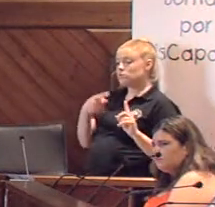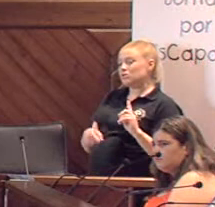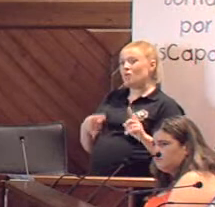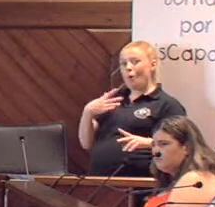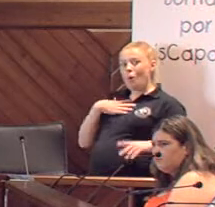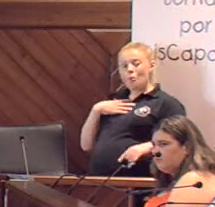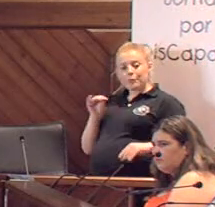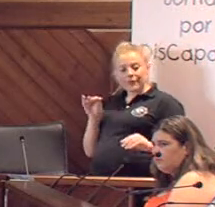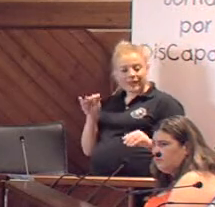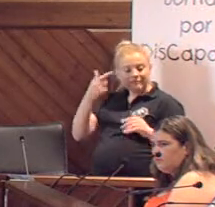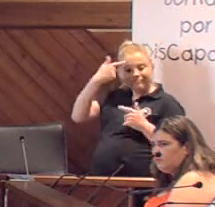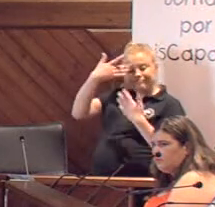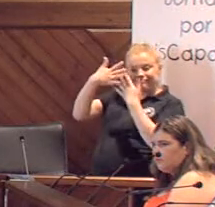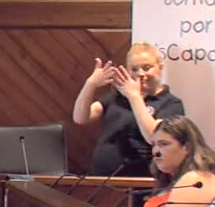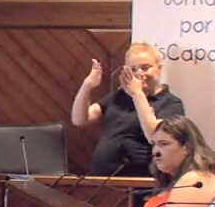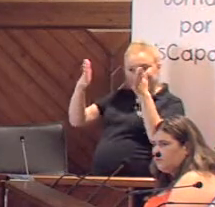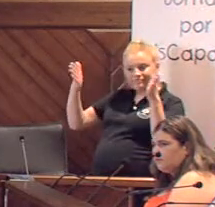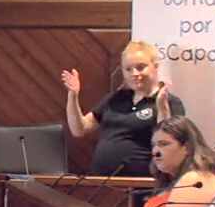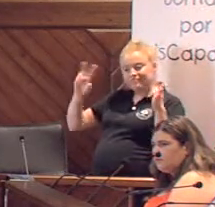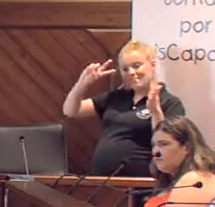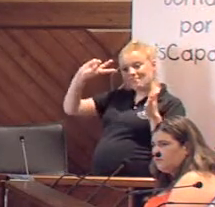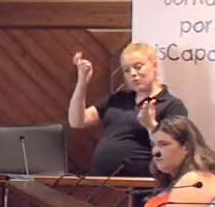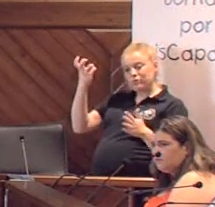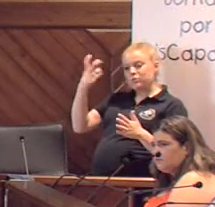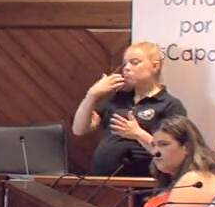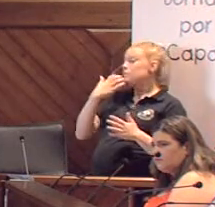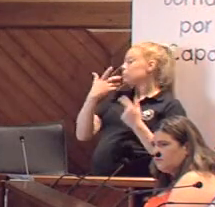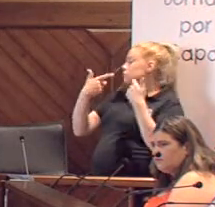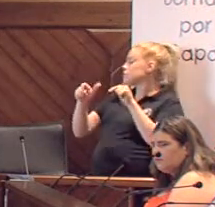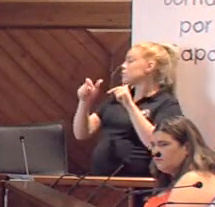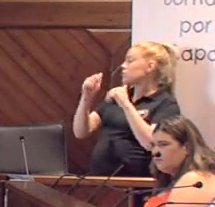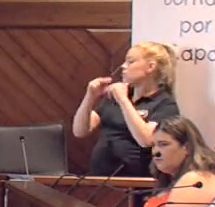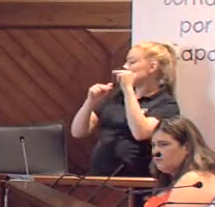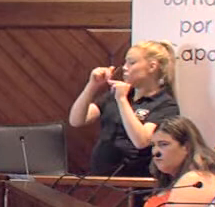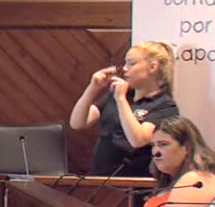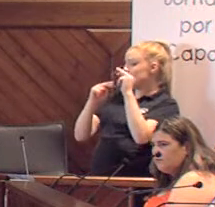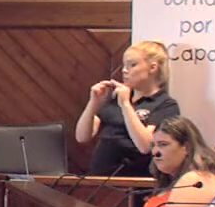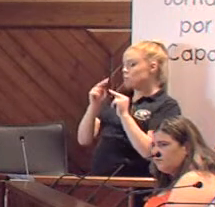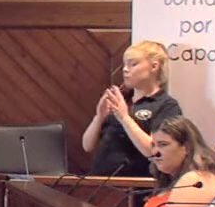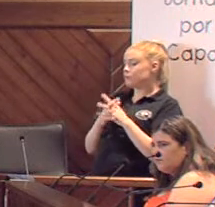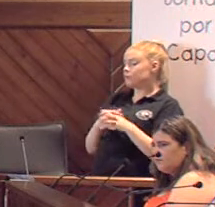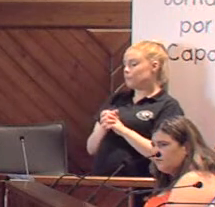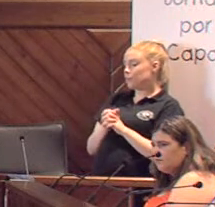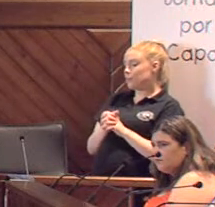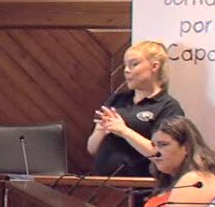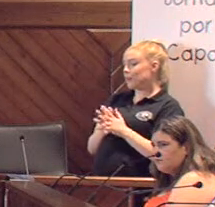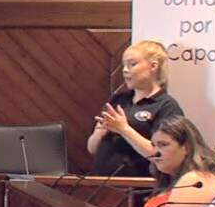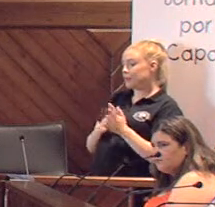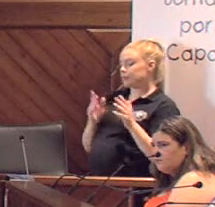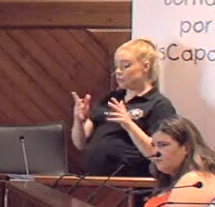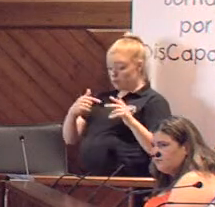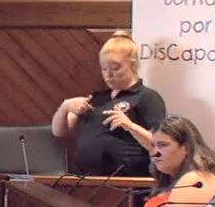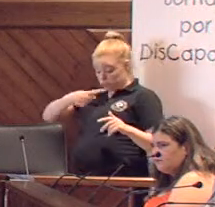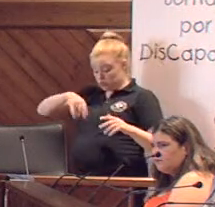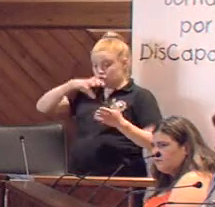abriría quizás otra perspectiva a urbanismo, no sé quién sería el indicado. Entonces, desde el